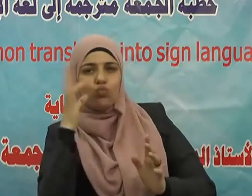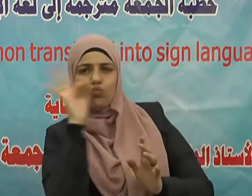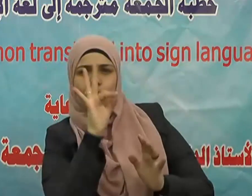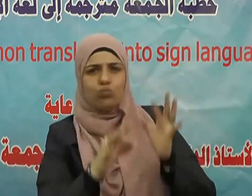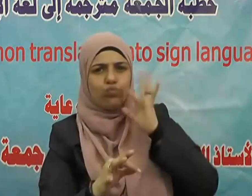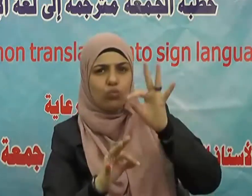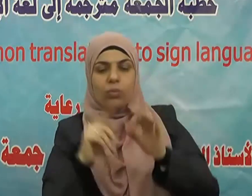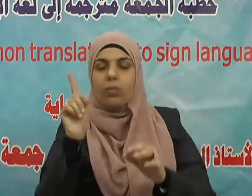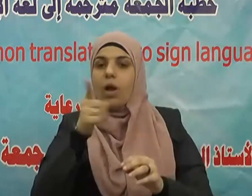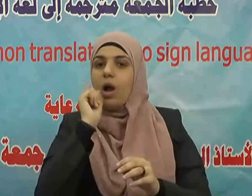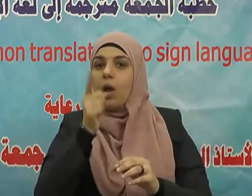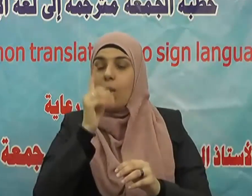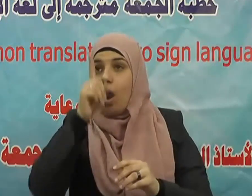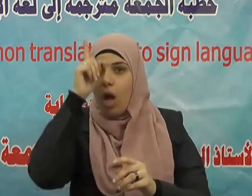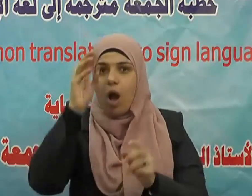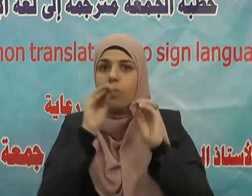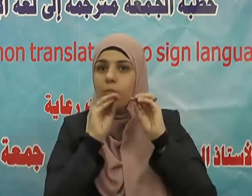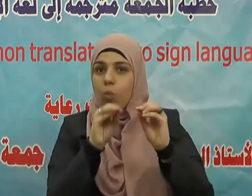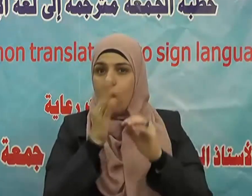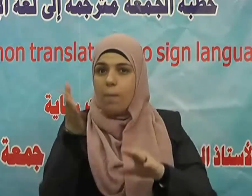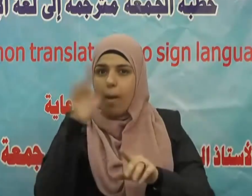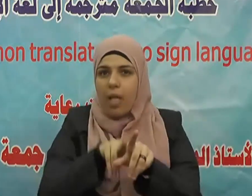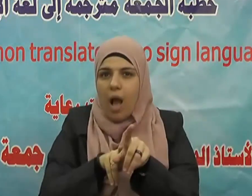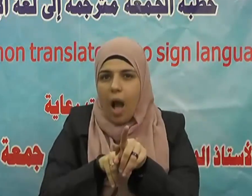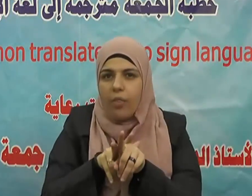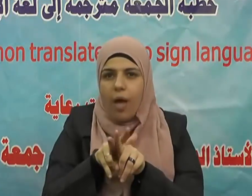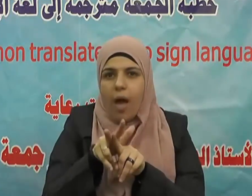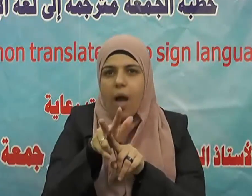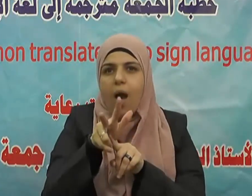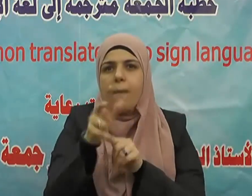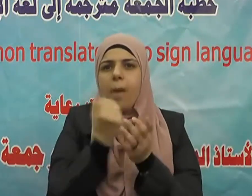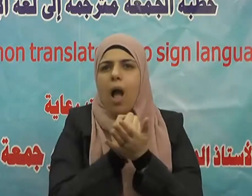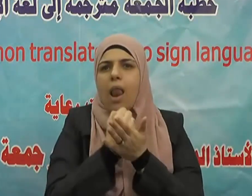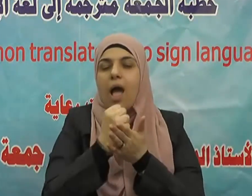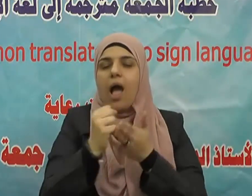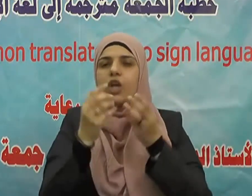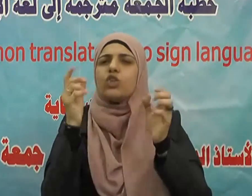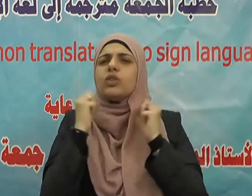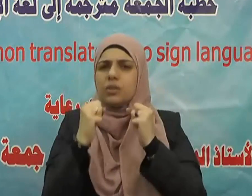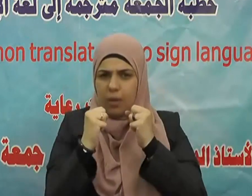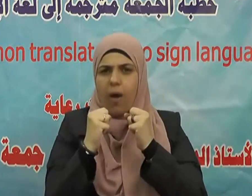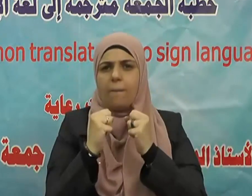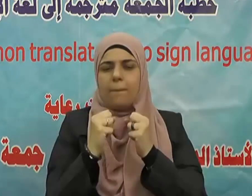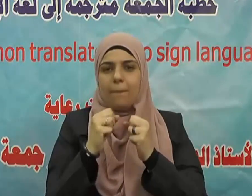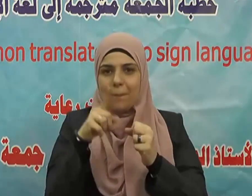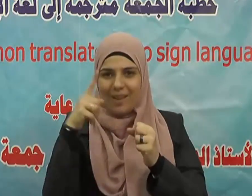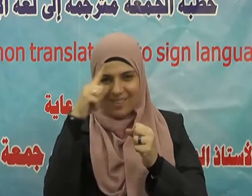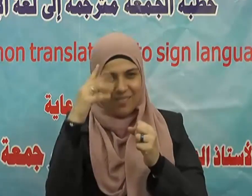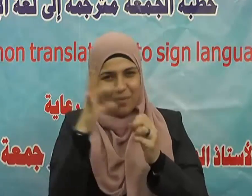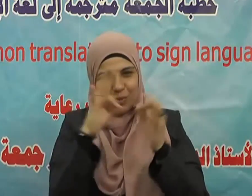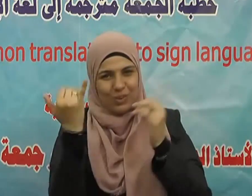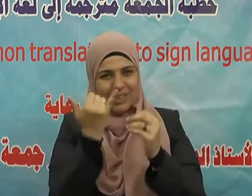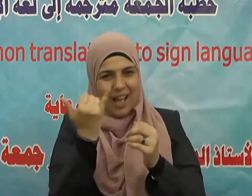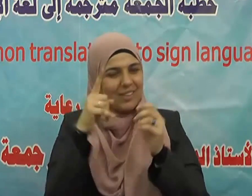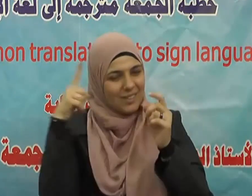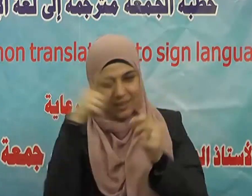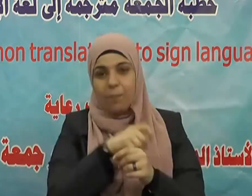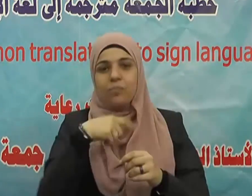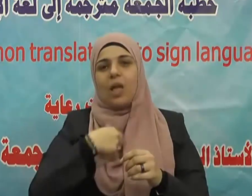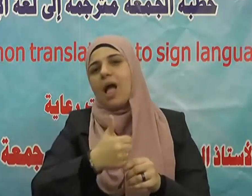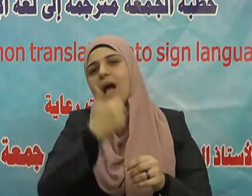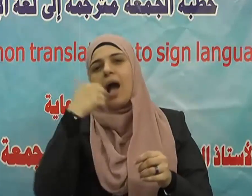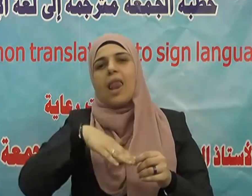الله عليه وسلم من رد عن عرض أخيه رد الله عن وجهه النار يوم